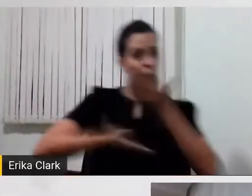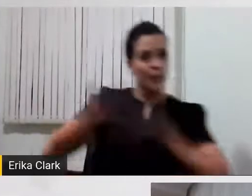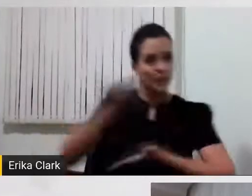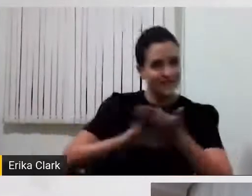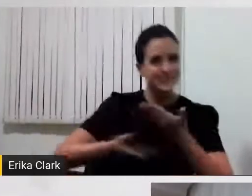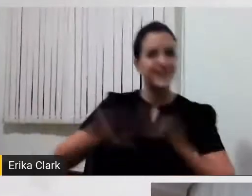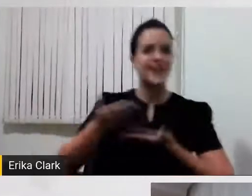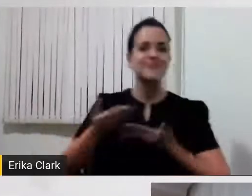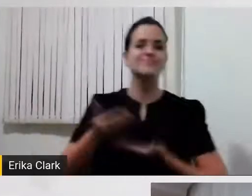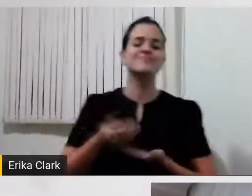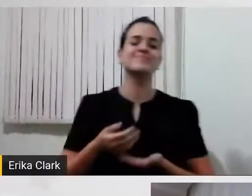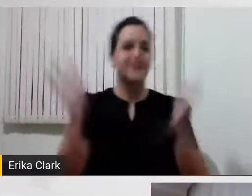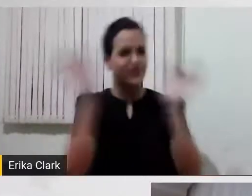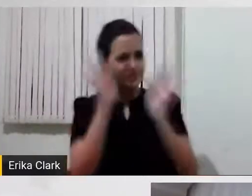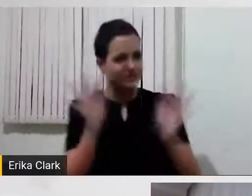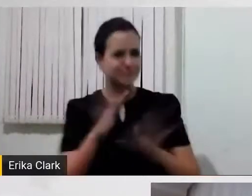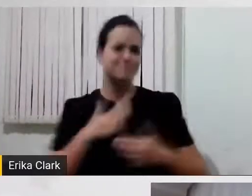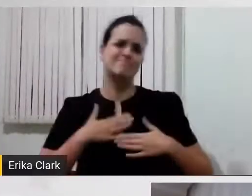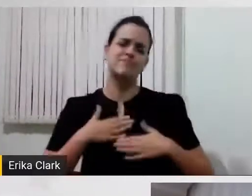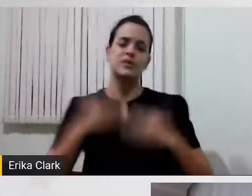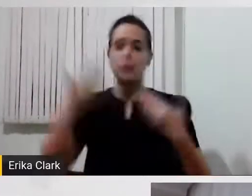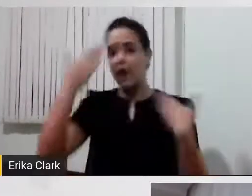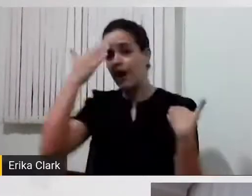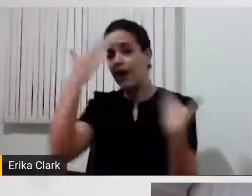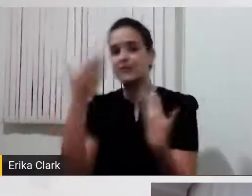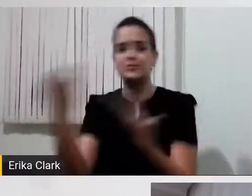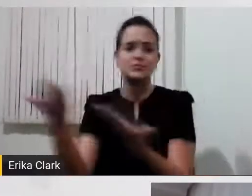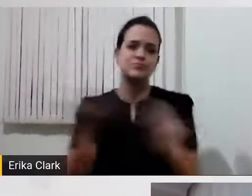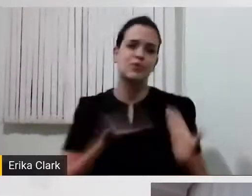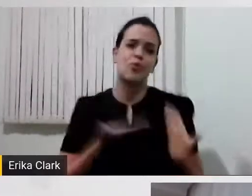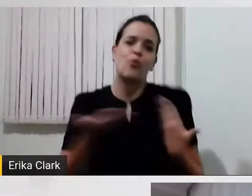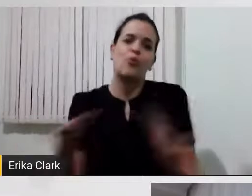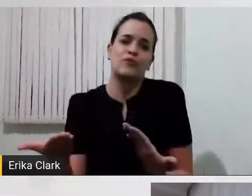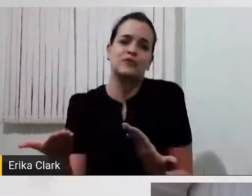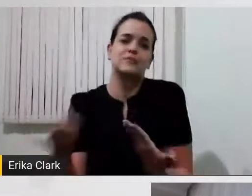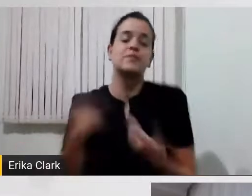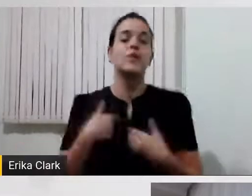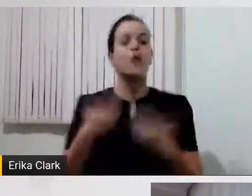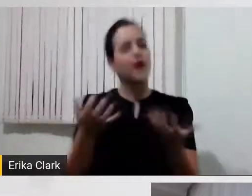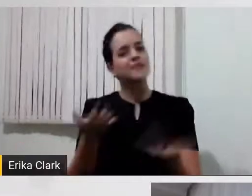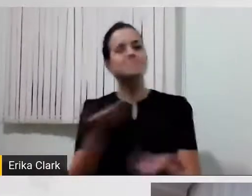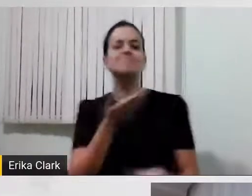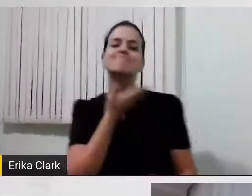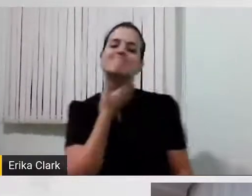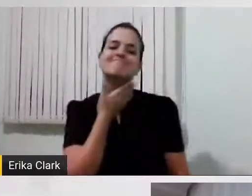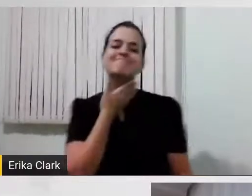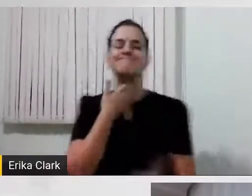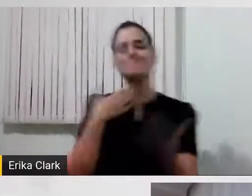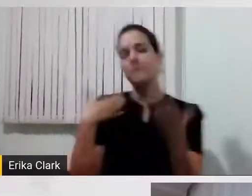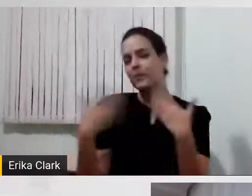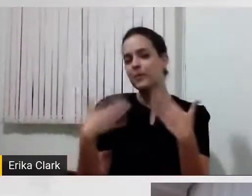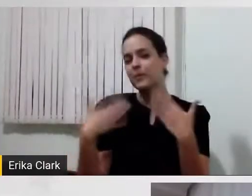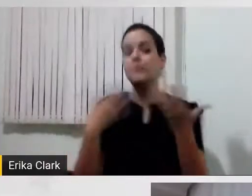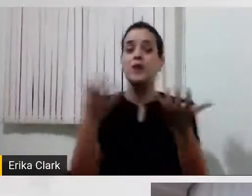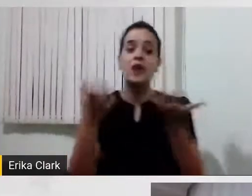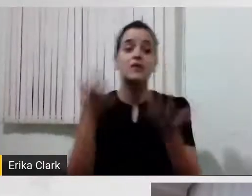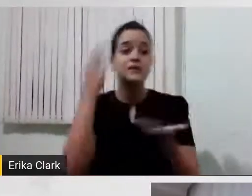Agradeço o convite, a Sônia e o Eduardo. E vamos bater um papo agora. Eu quero saber o que vocês gostariam de saber. E vamos continuar a nossa